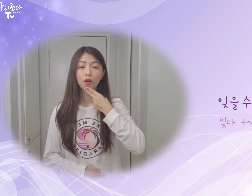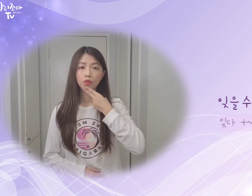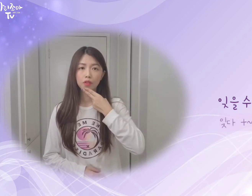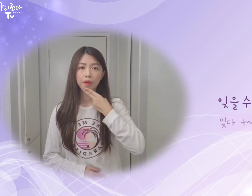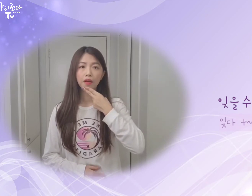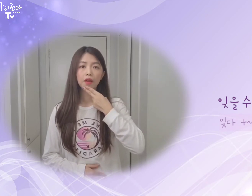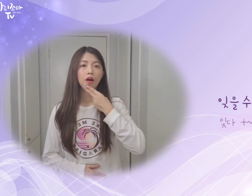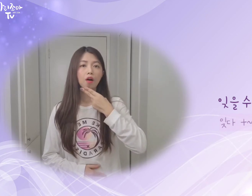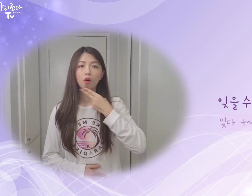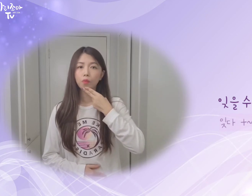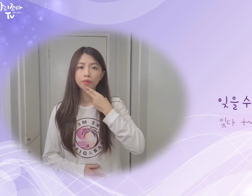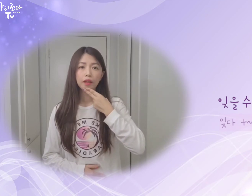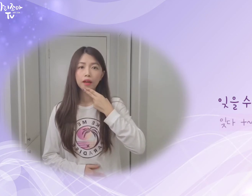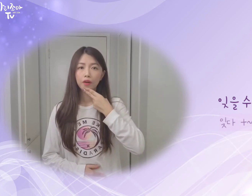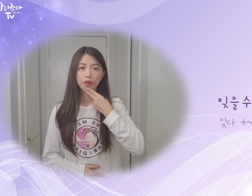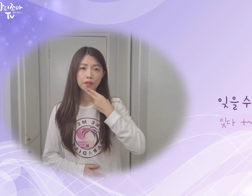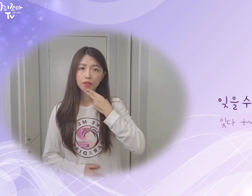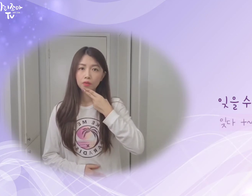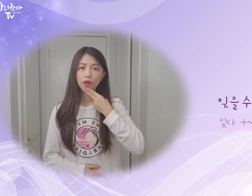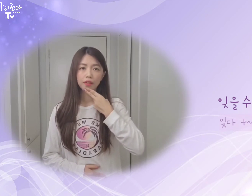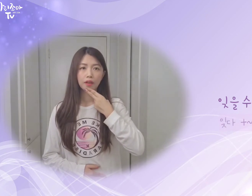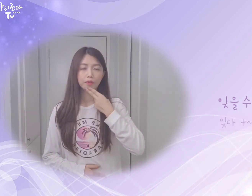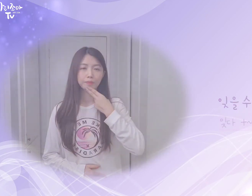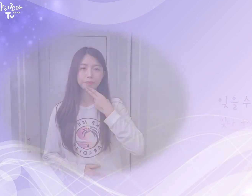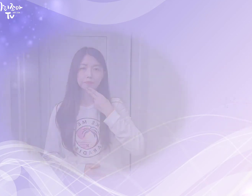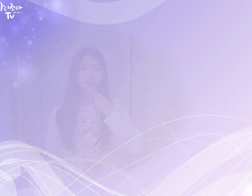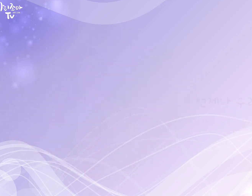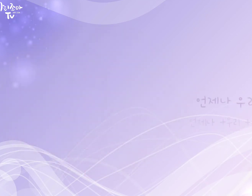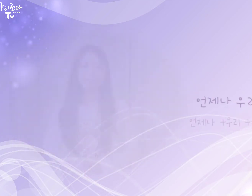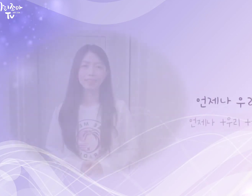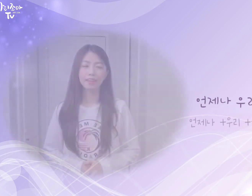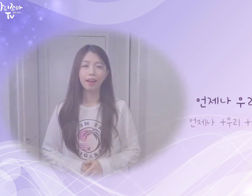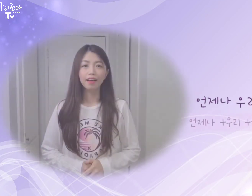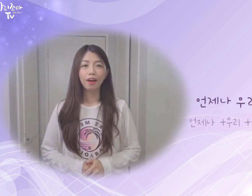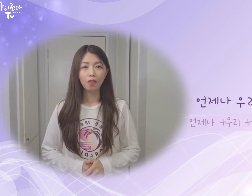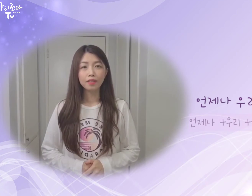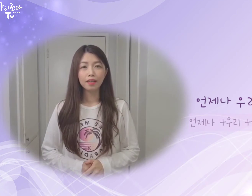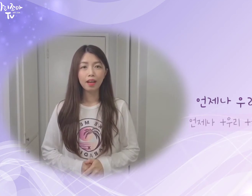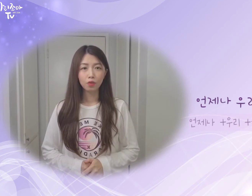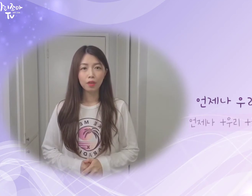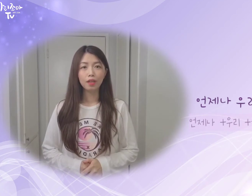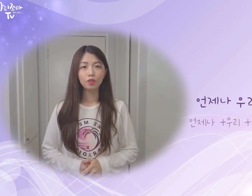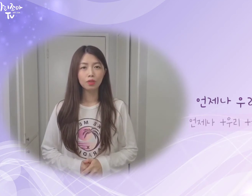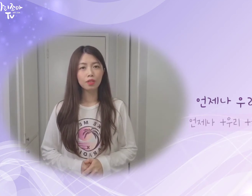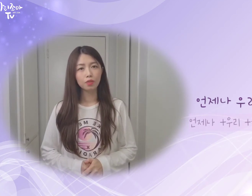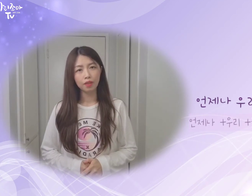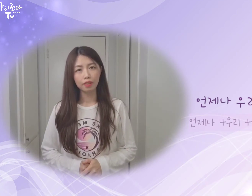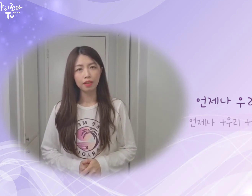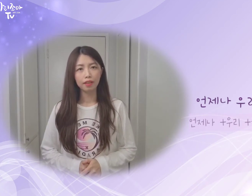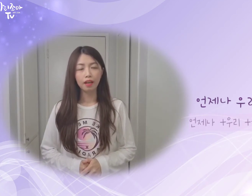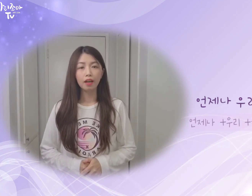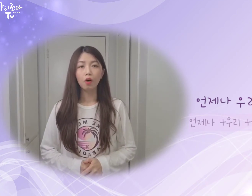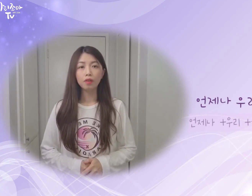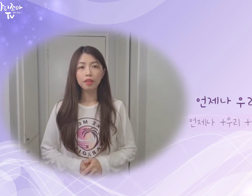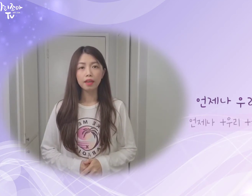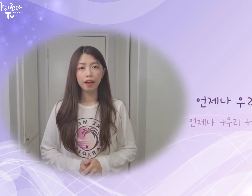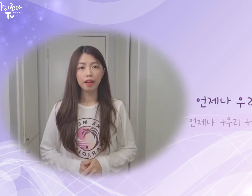대어주시면 없다라고 한 뜻의 수어가 돼요. 언제나 우리 웃을 수 있는 언제나